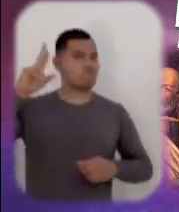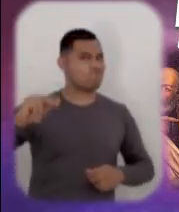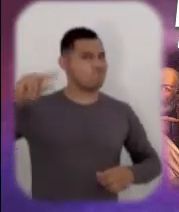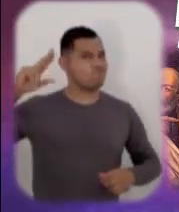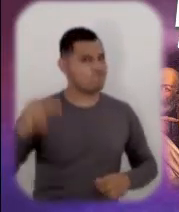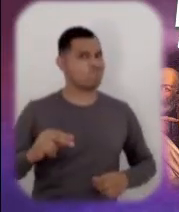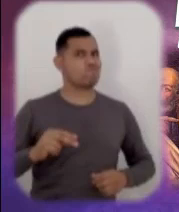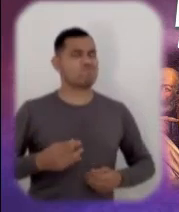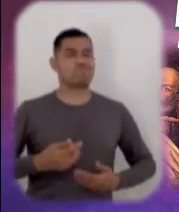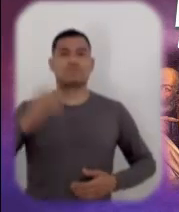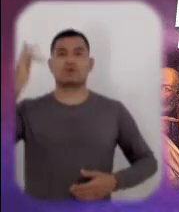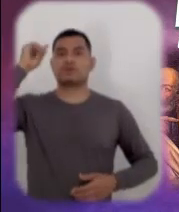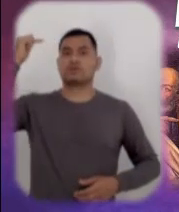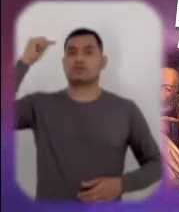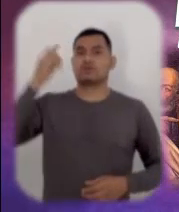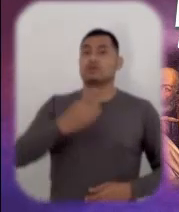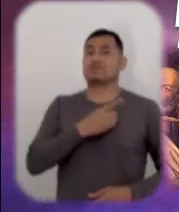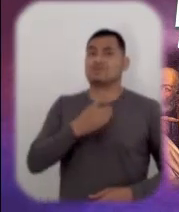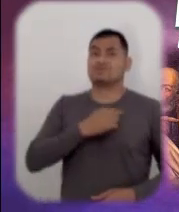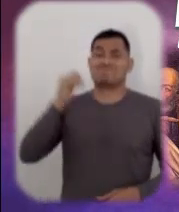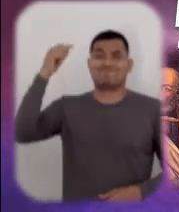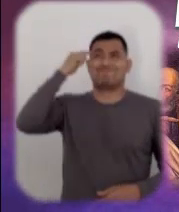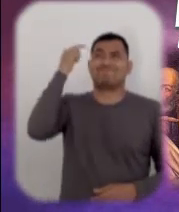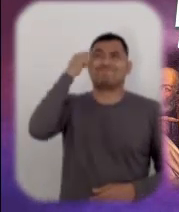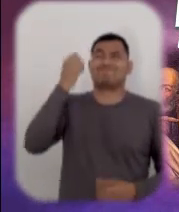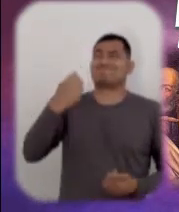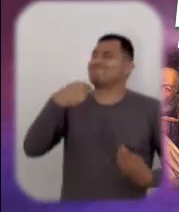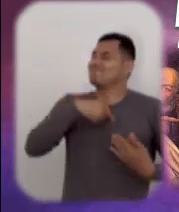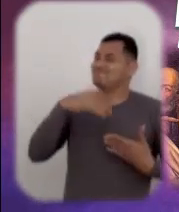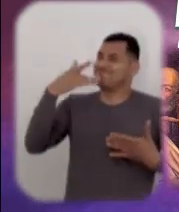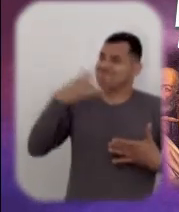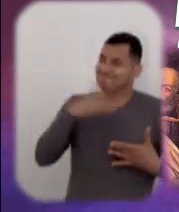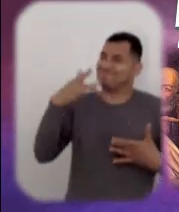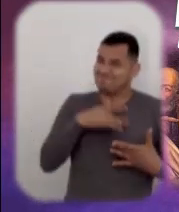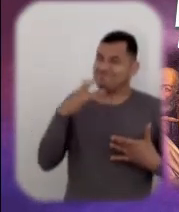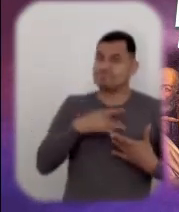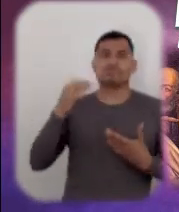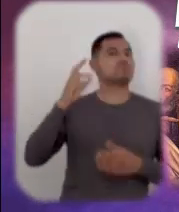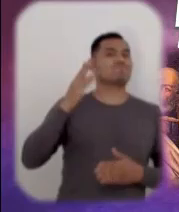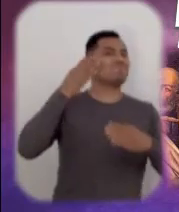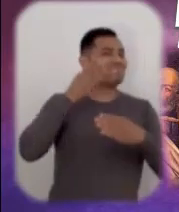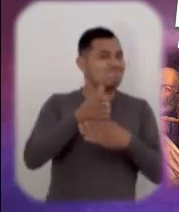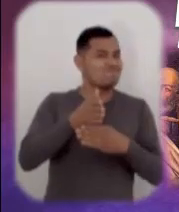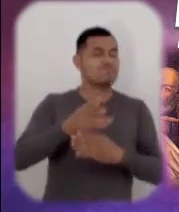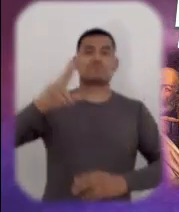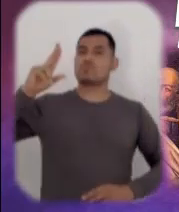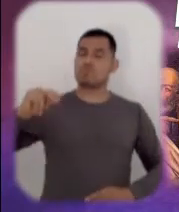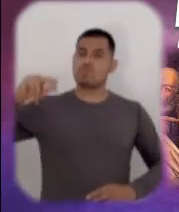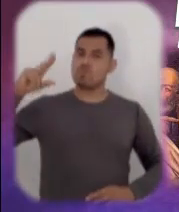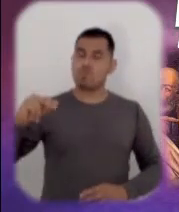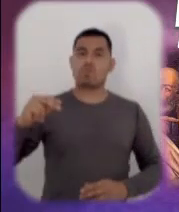puesto a nuestro corazón para tenerlo encerrado en el egoísmo? Hoy,